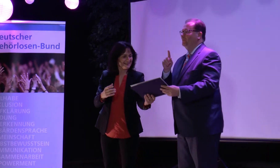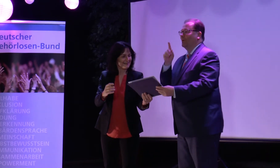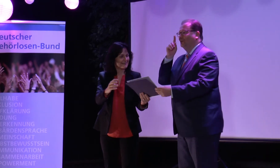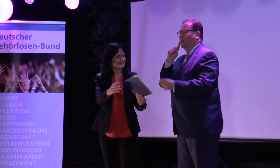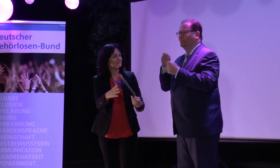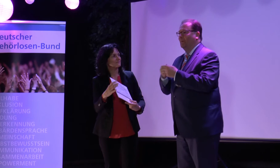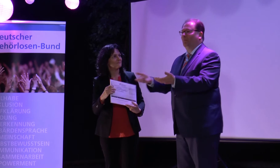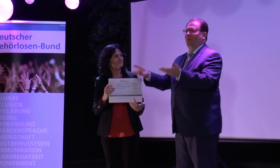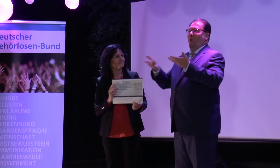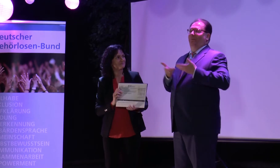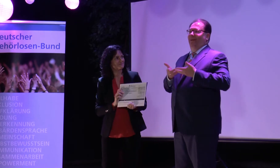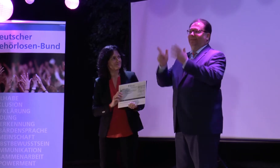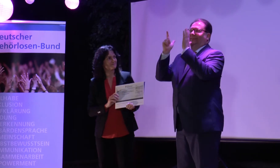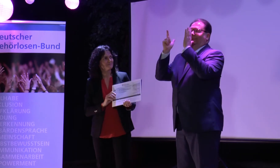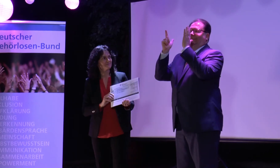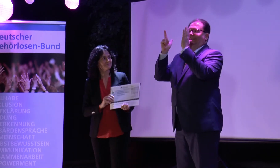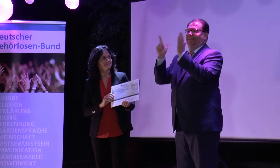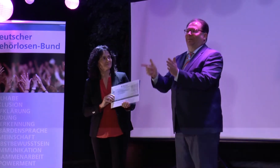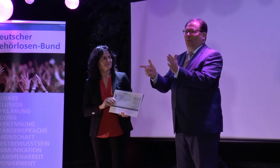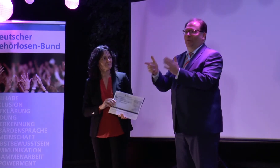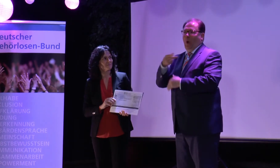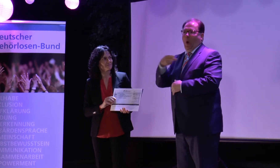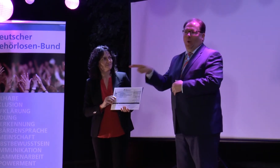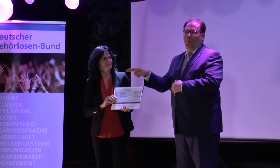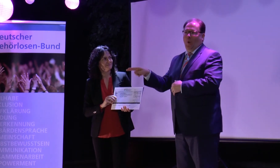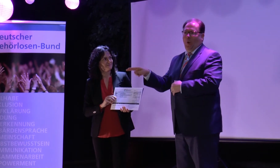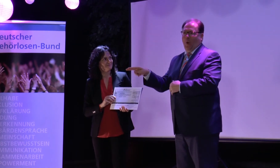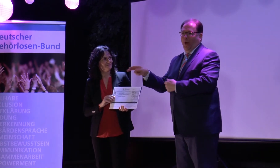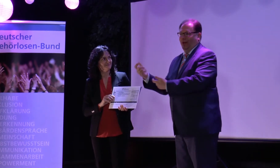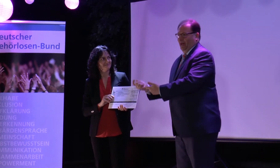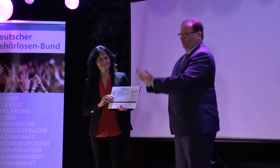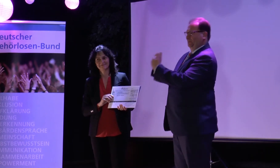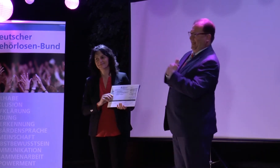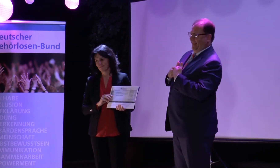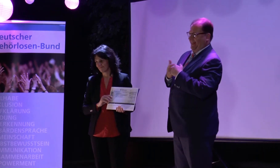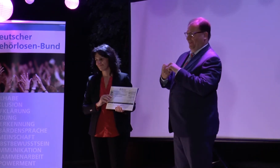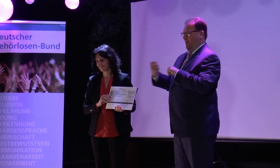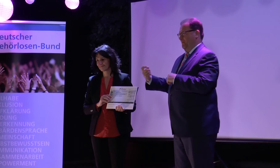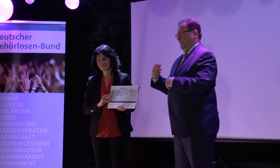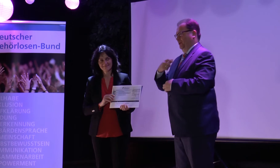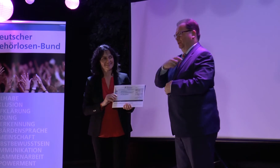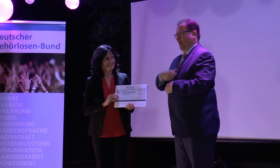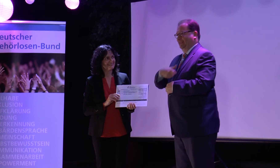Vom Schweizerischen Behördenbund bekommen wir hier den Scheck mit einem Wert von 500 Euro.